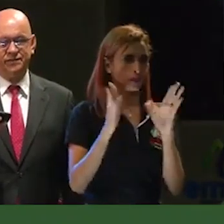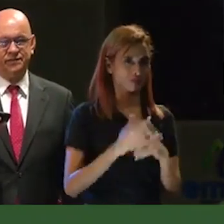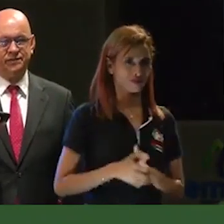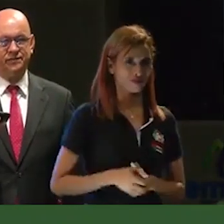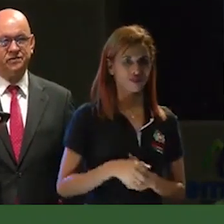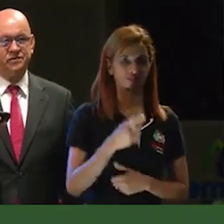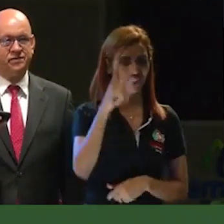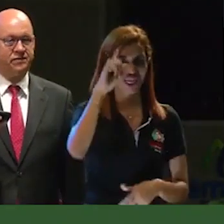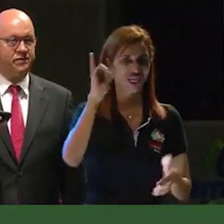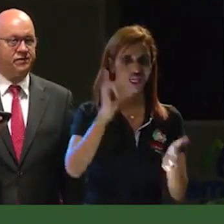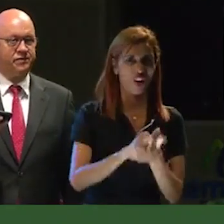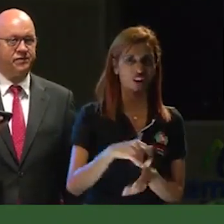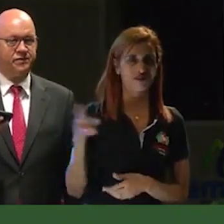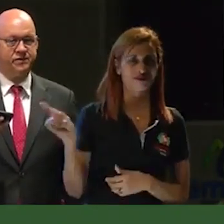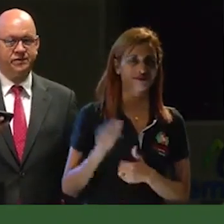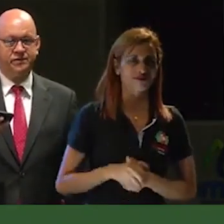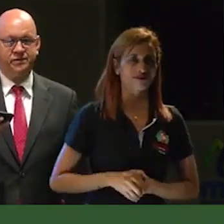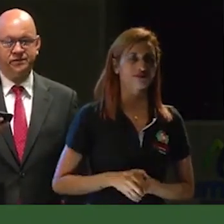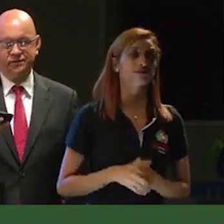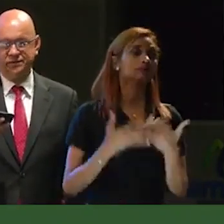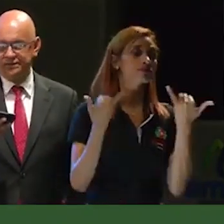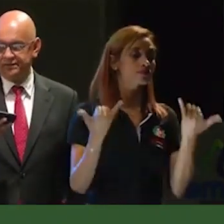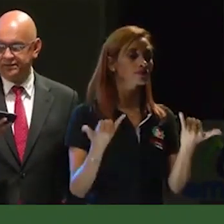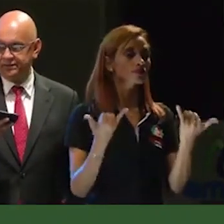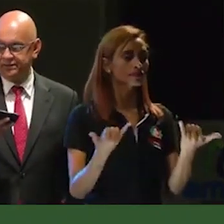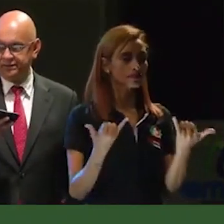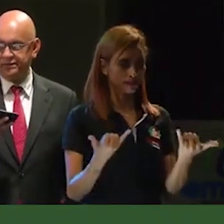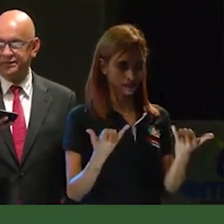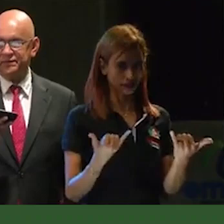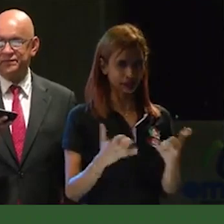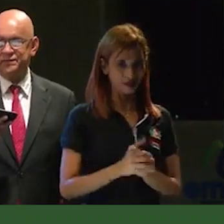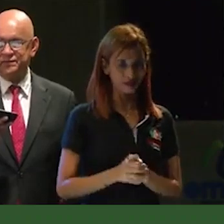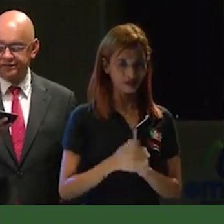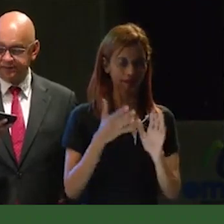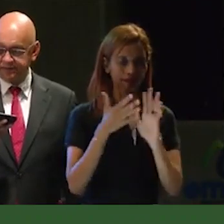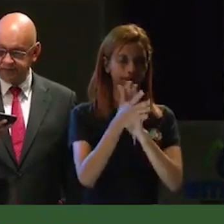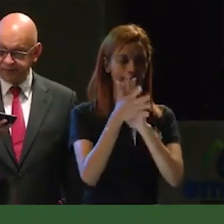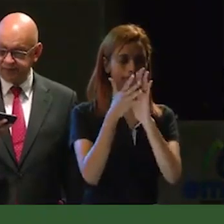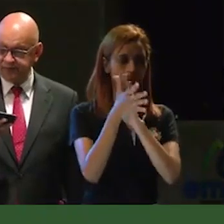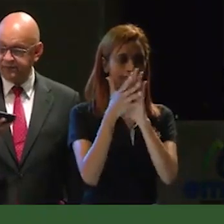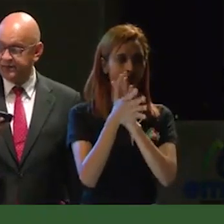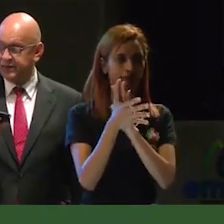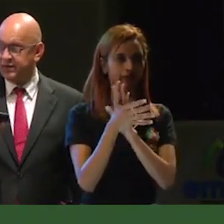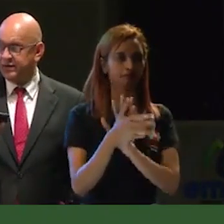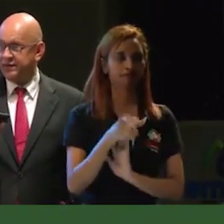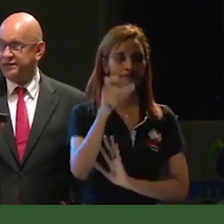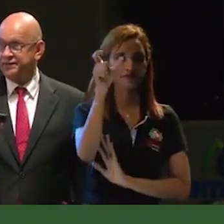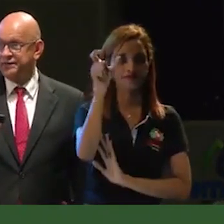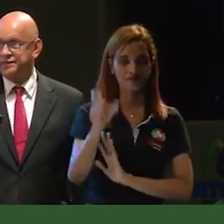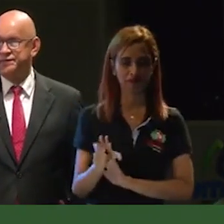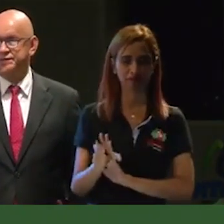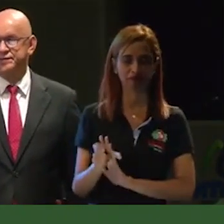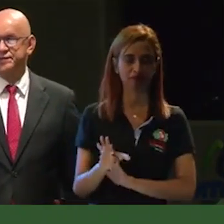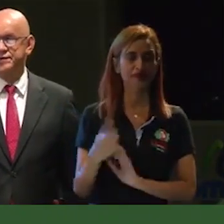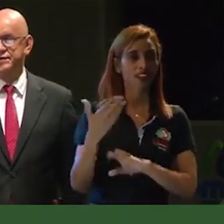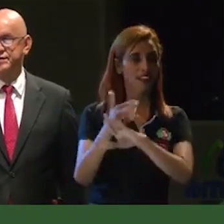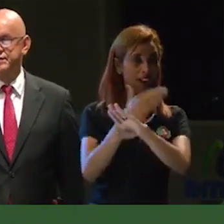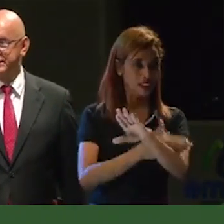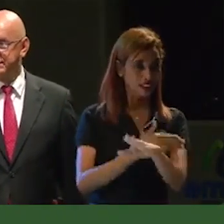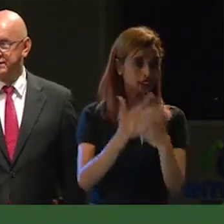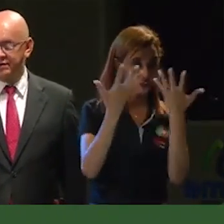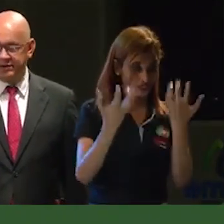creemos a ellos. Pues yo aquí traigo unas palabras de alguien que fue precandidato a la